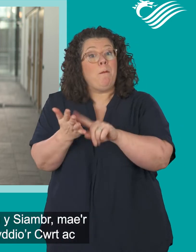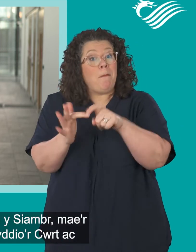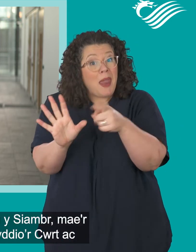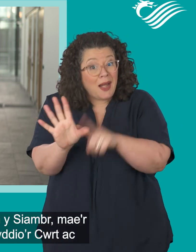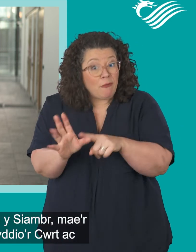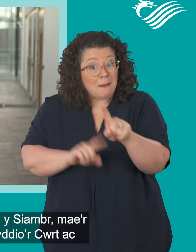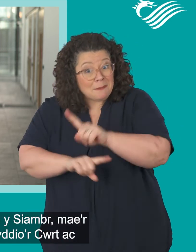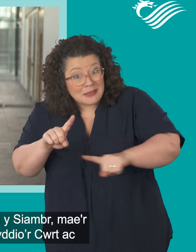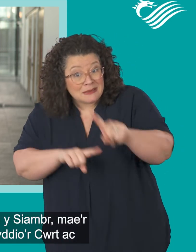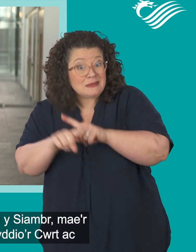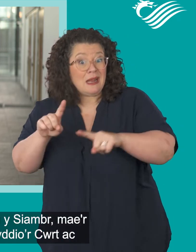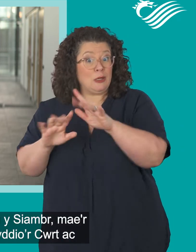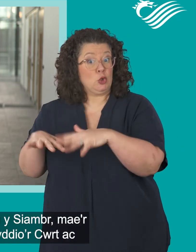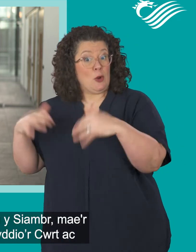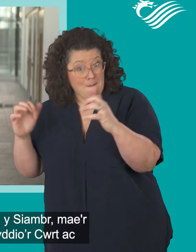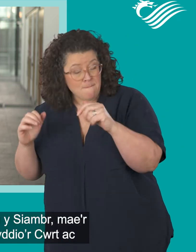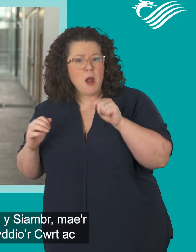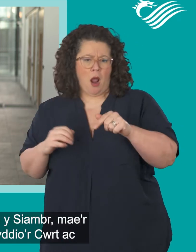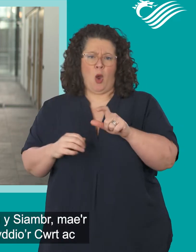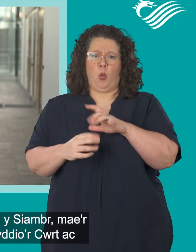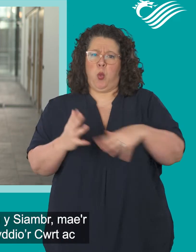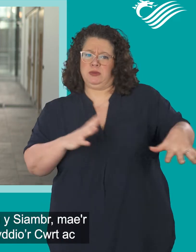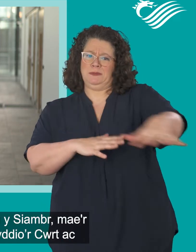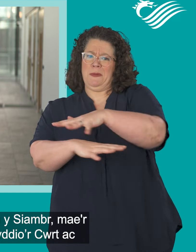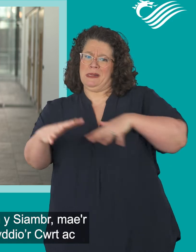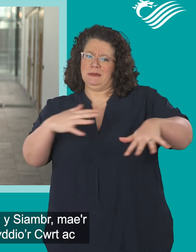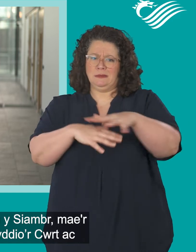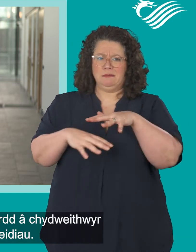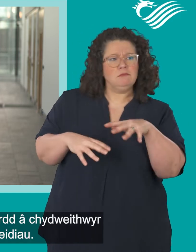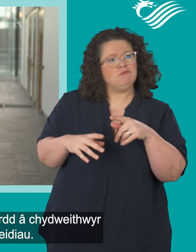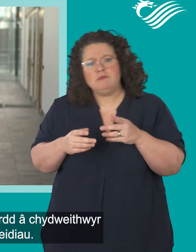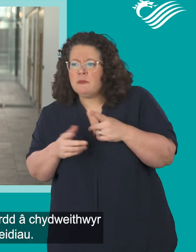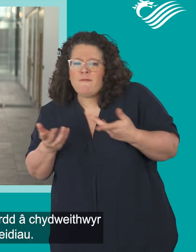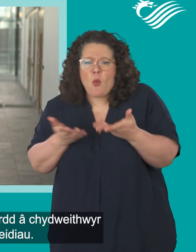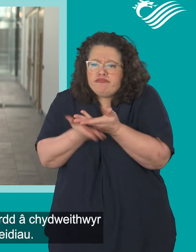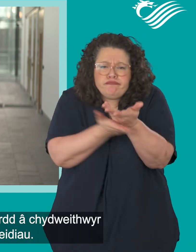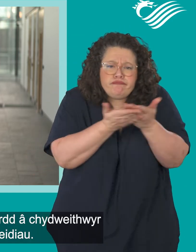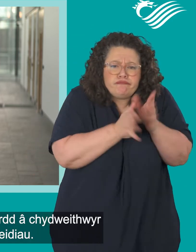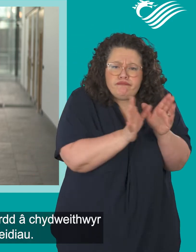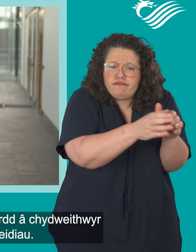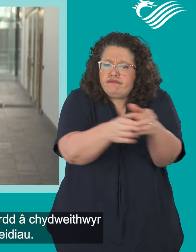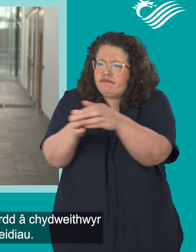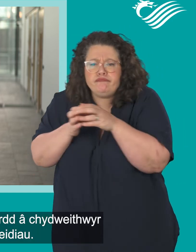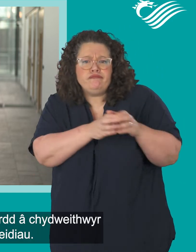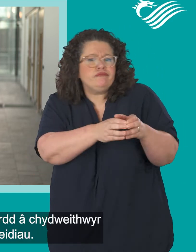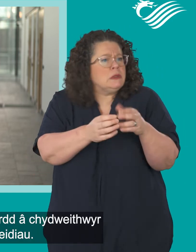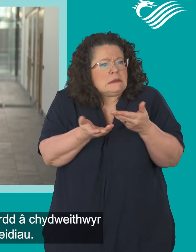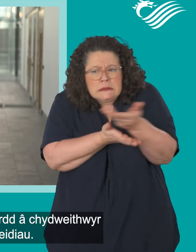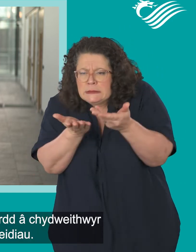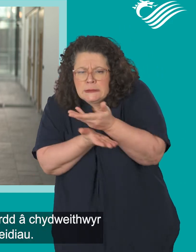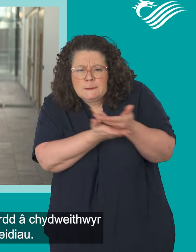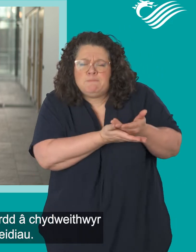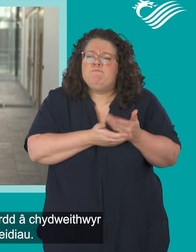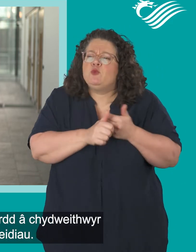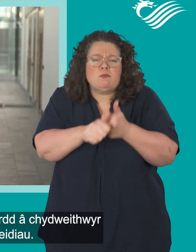Yn ystod y cyfarfod llawn yn y Siambr, mae'r aelodau etholedig yn defnyddio'r Cŵrt ac ystyfelloedd trafod cyfagos i gwrddach i dweithwyr